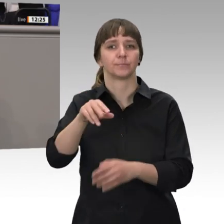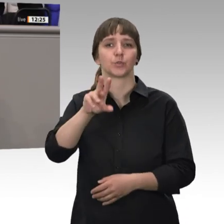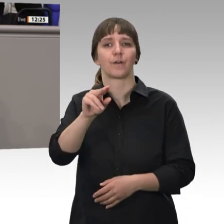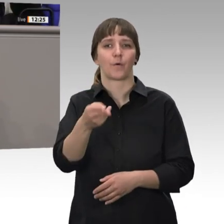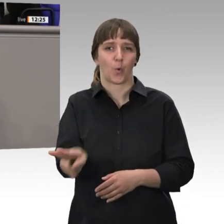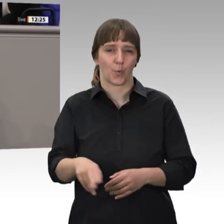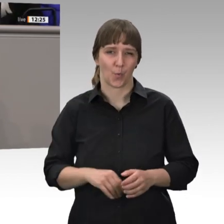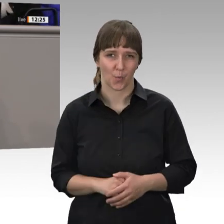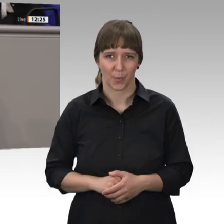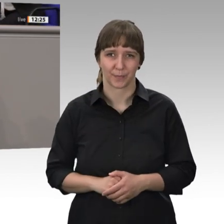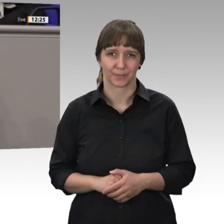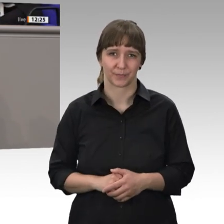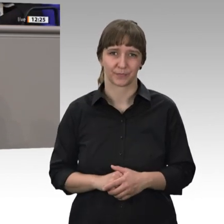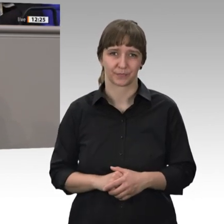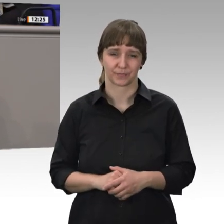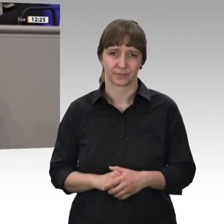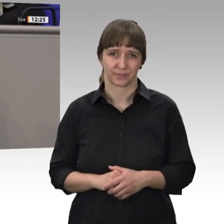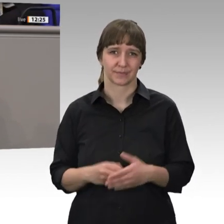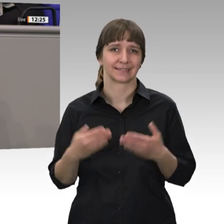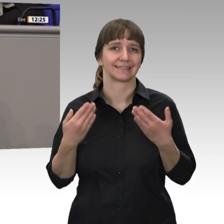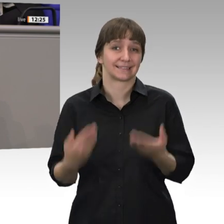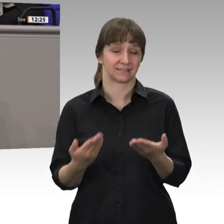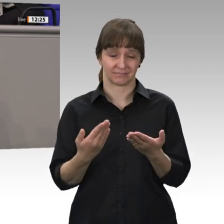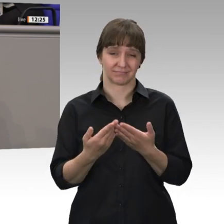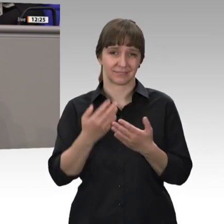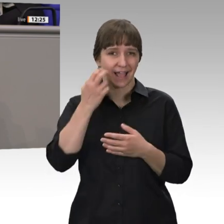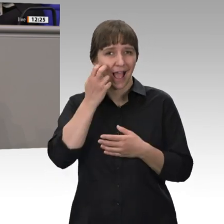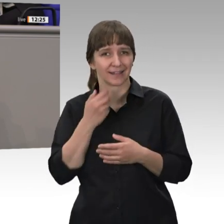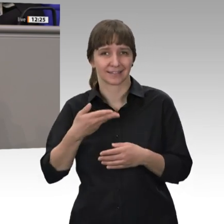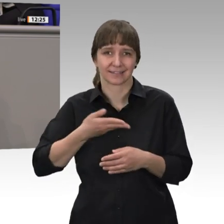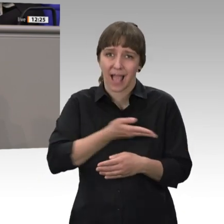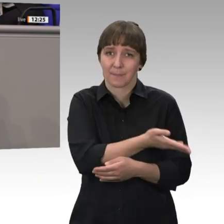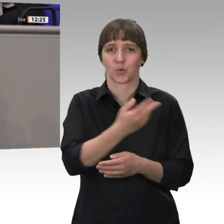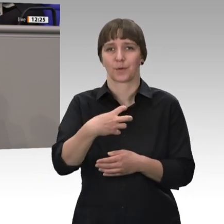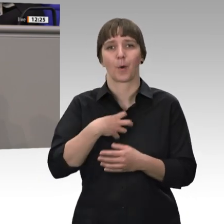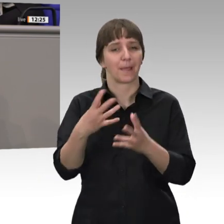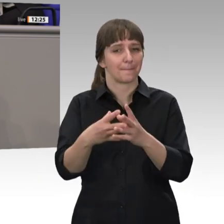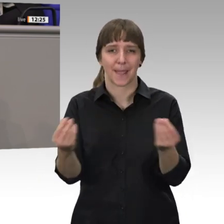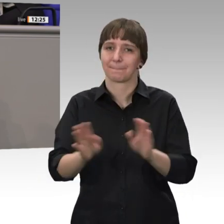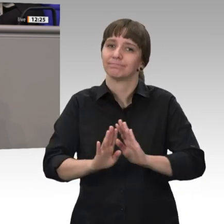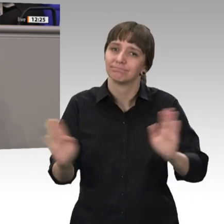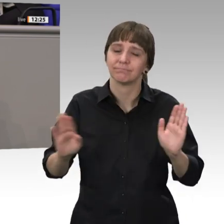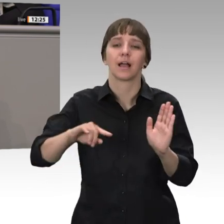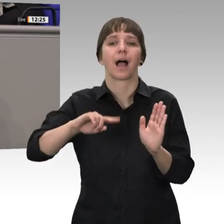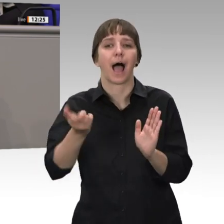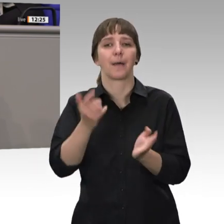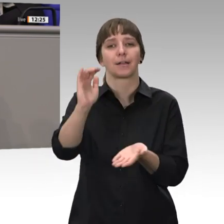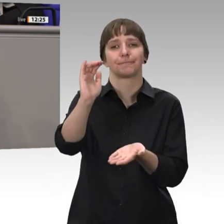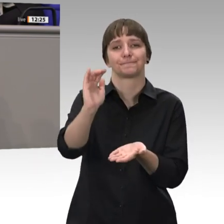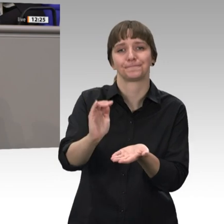Das würde das Problem der Altersarmut nicht lösen, aber verringern. Ein funktionierender